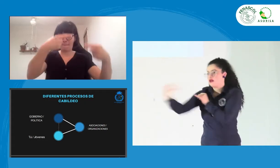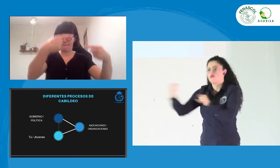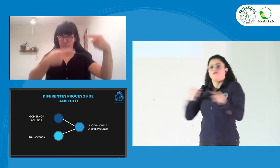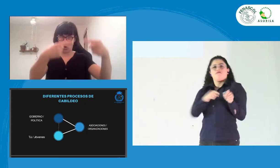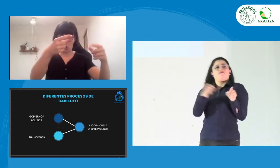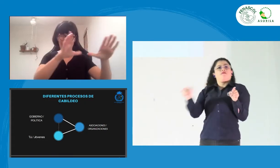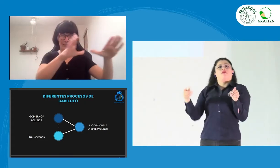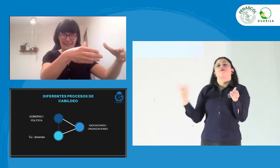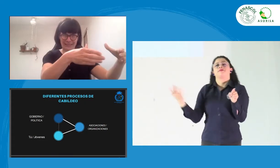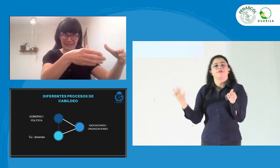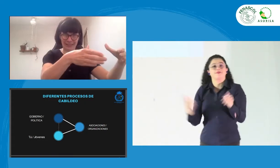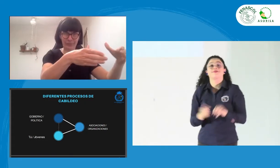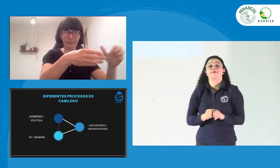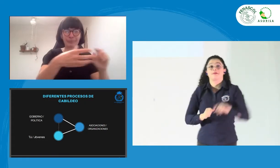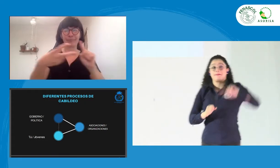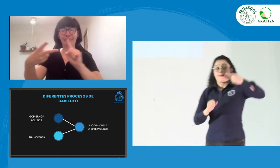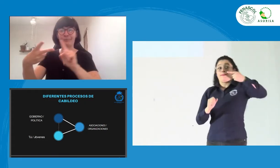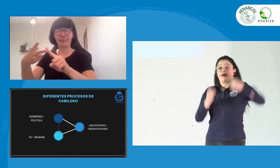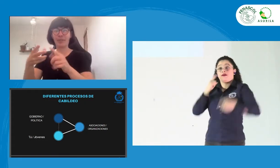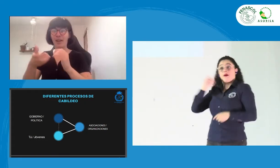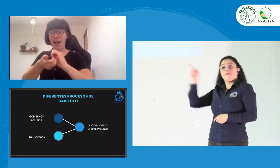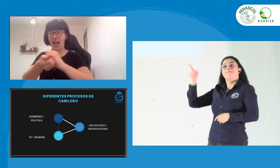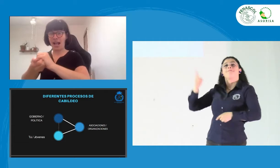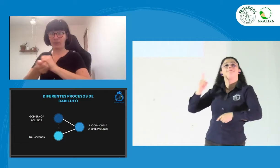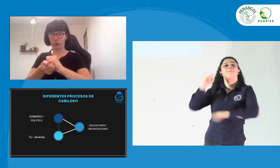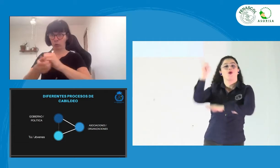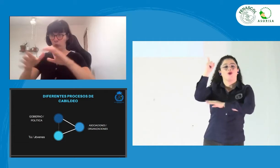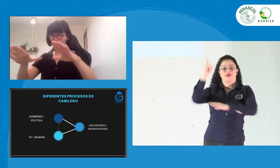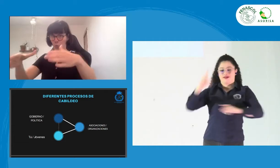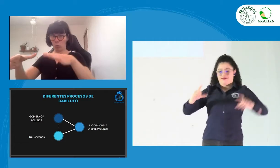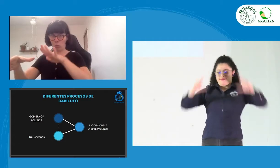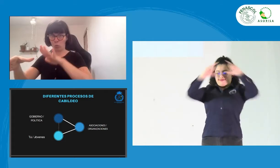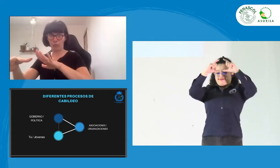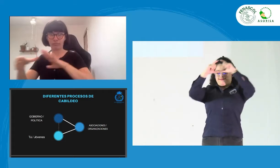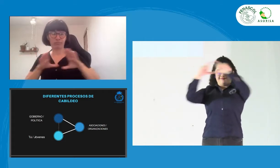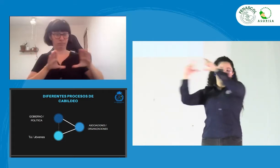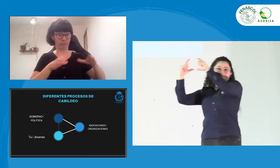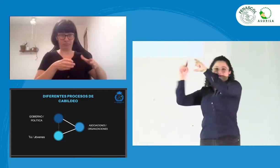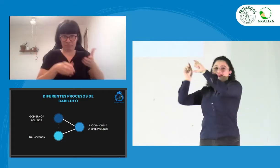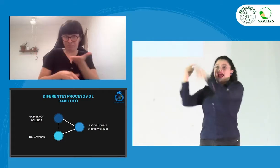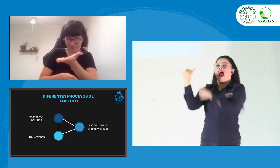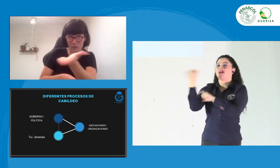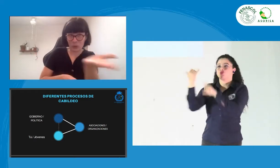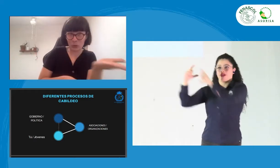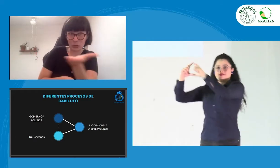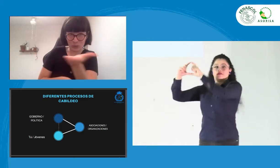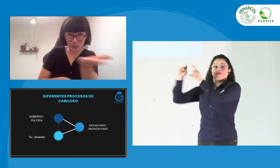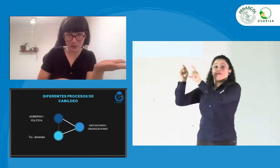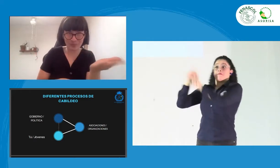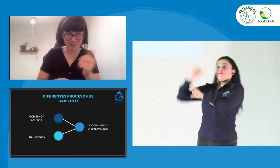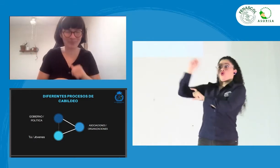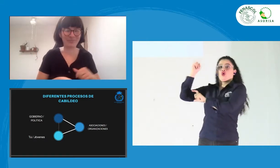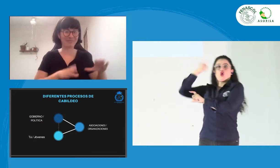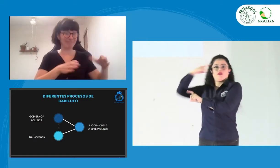La primera es con los políticos. Lo segundo es con las asociaciones de jóvenes.